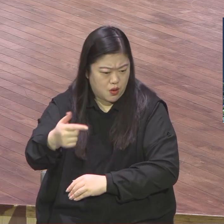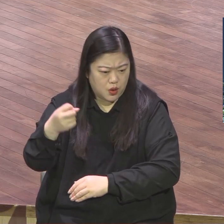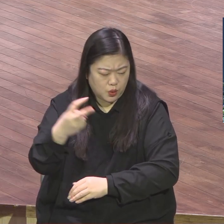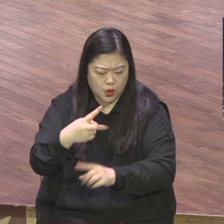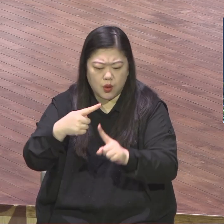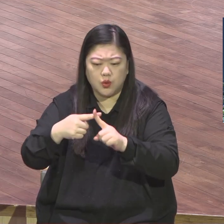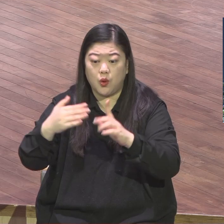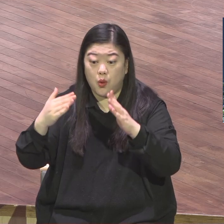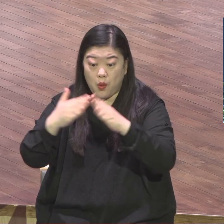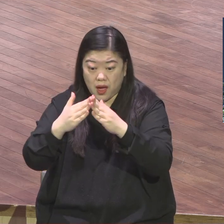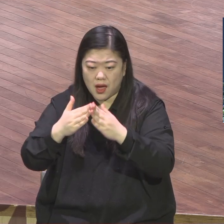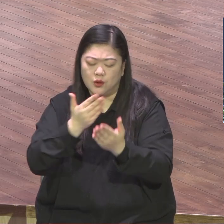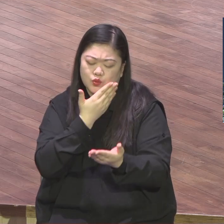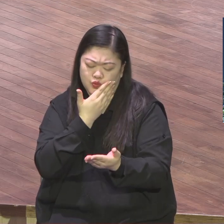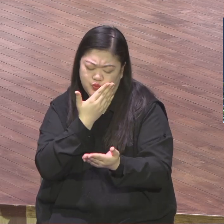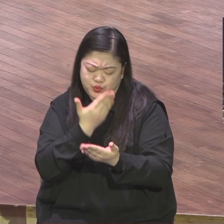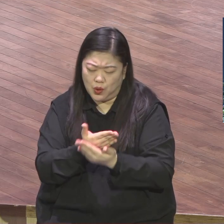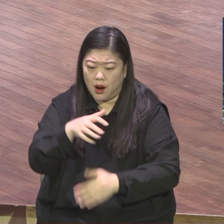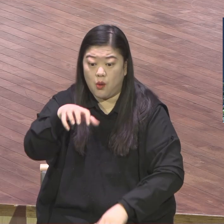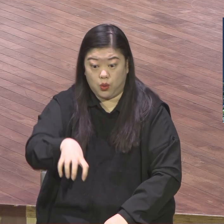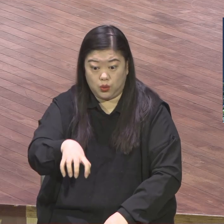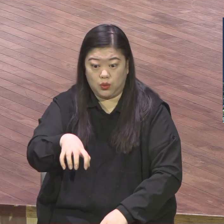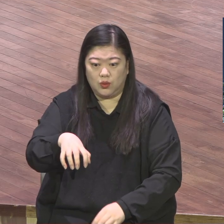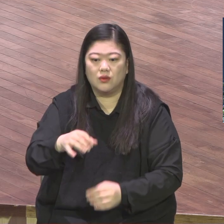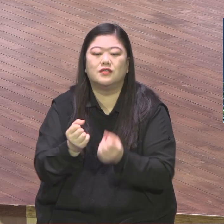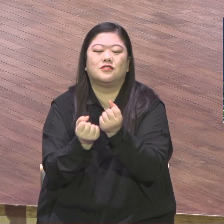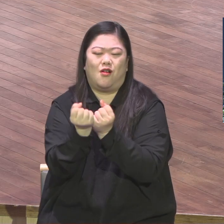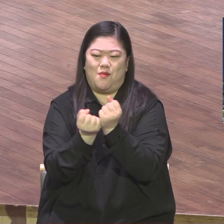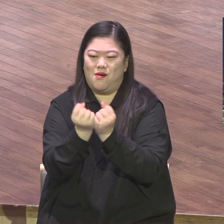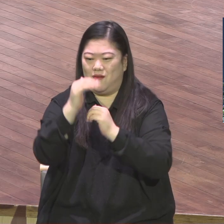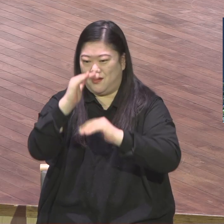있는지에 대해서 밝혀주는 것이 골로세스. 교회.